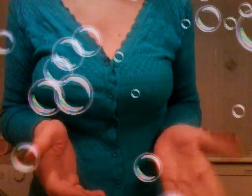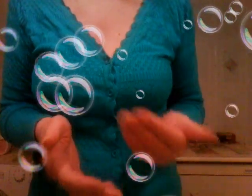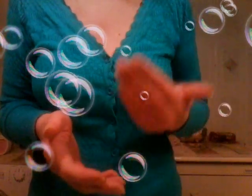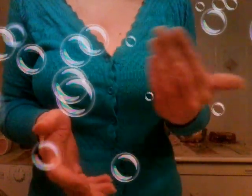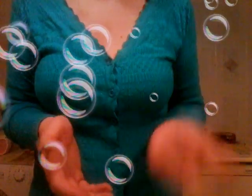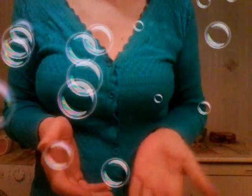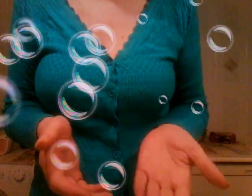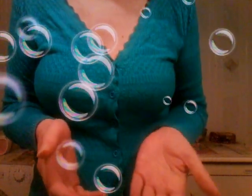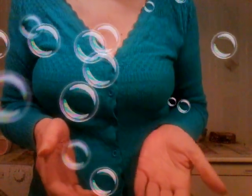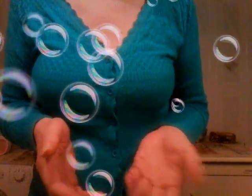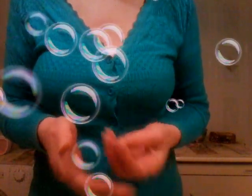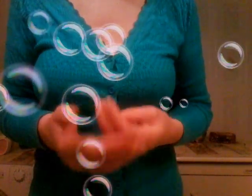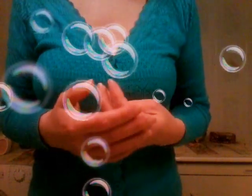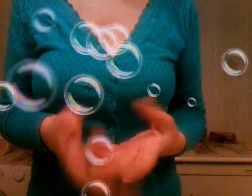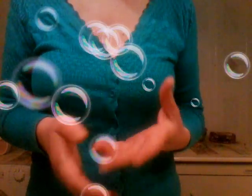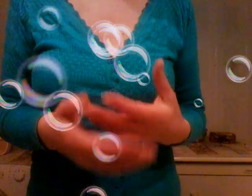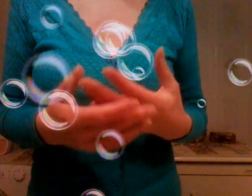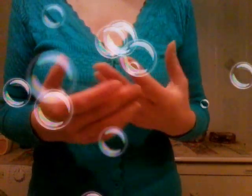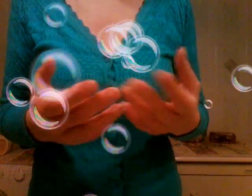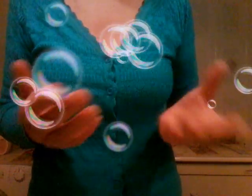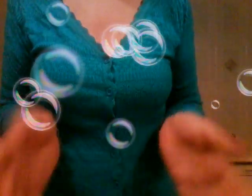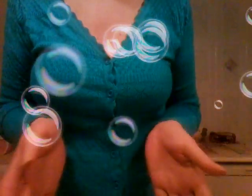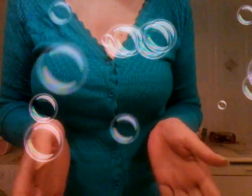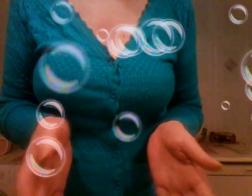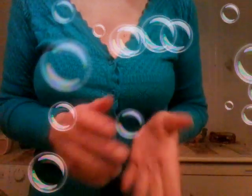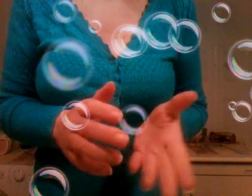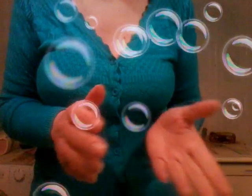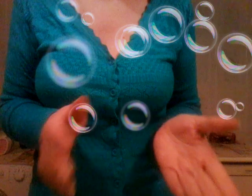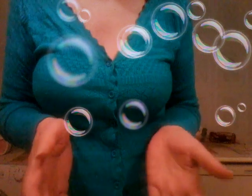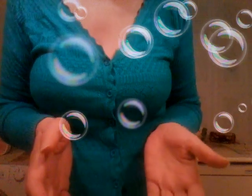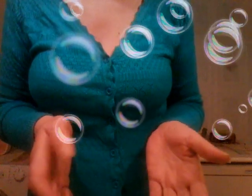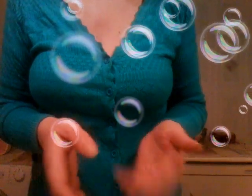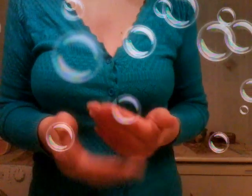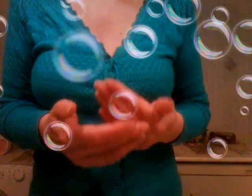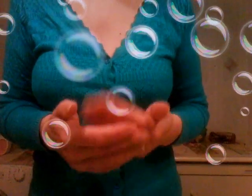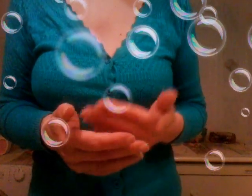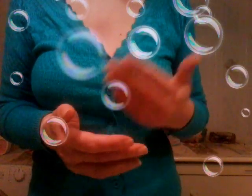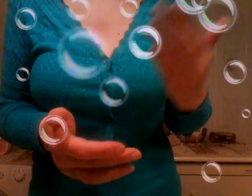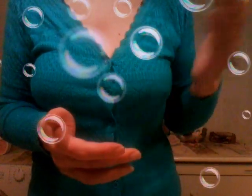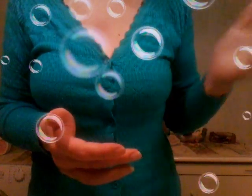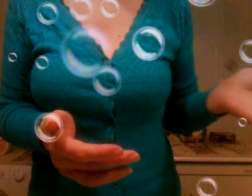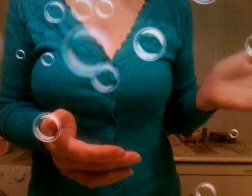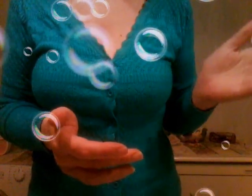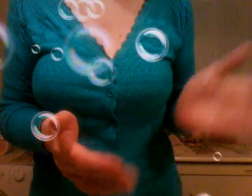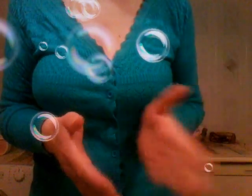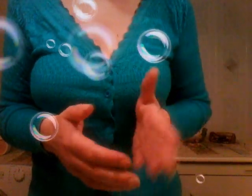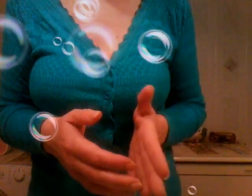badare ai figli fare un lavorino più vicino alla casa secondo me perché non possono relegare figli ai nonni